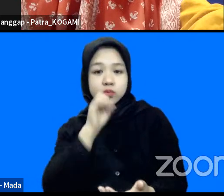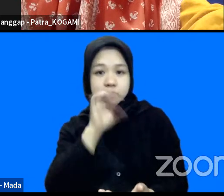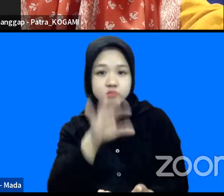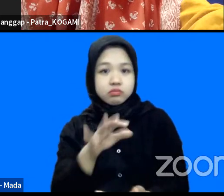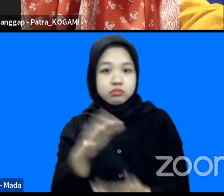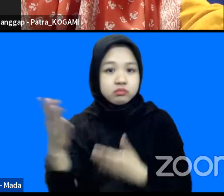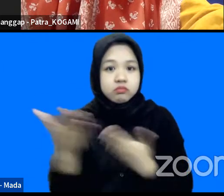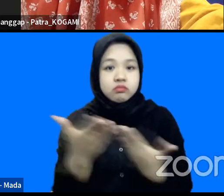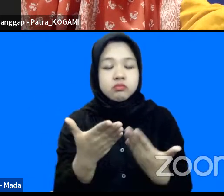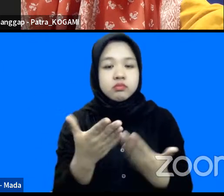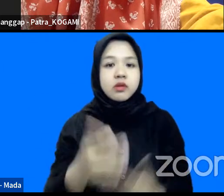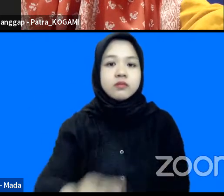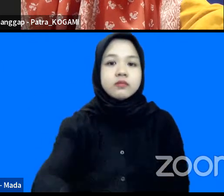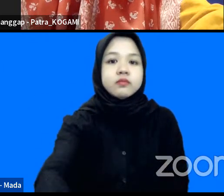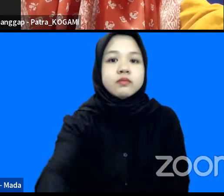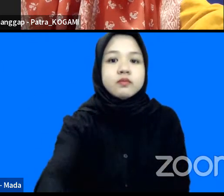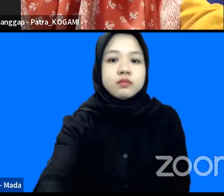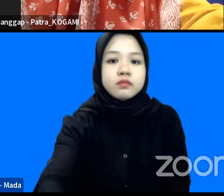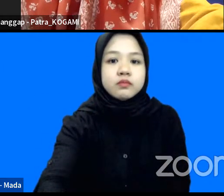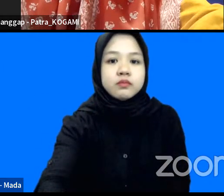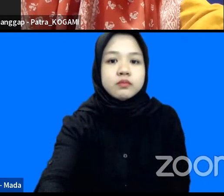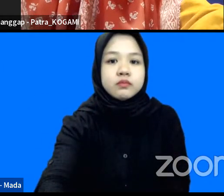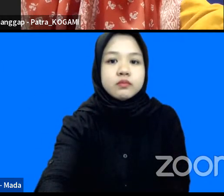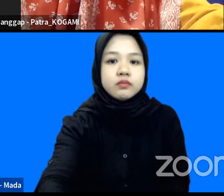saya tersilakan bila ada